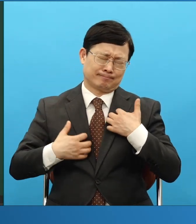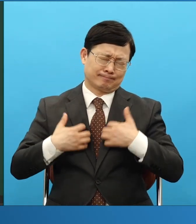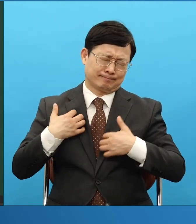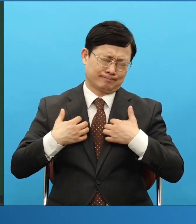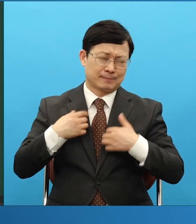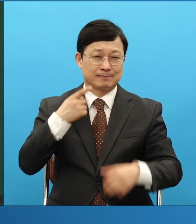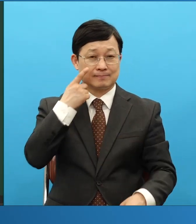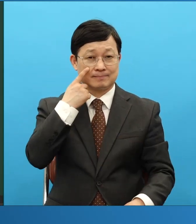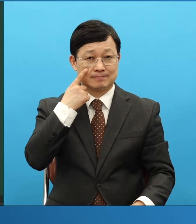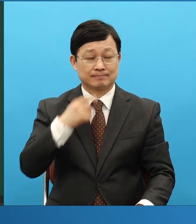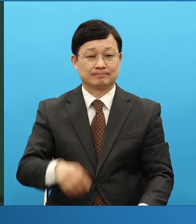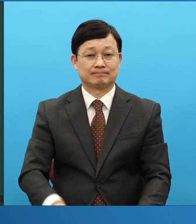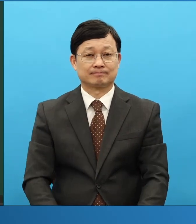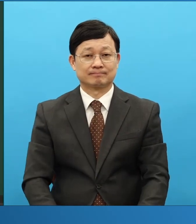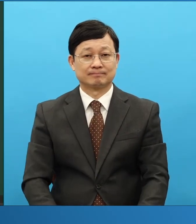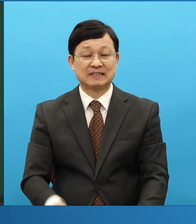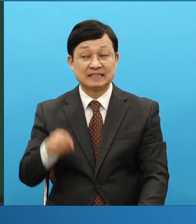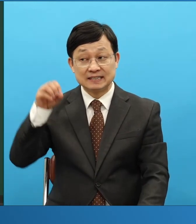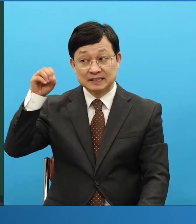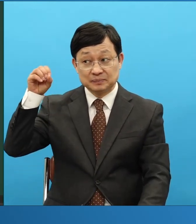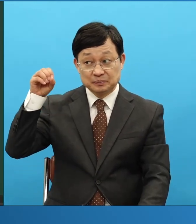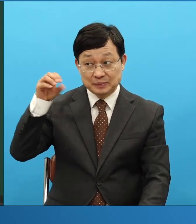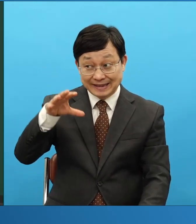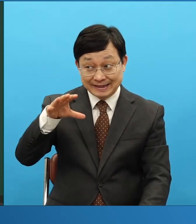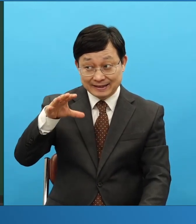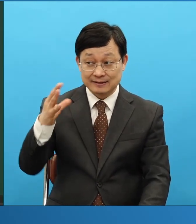그러면은 이 빛을 가지고 여러분들을 공부하게 되잖아요